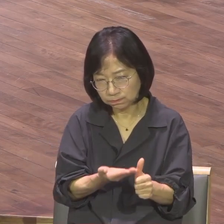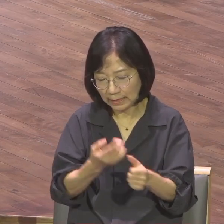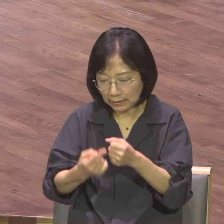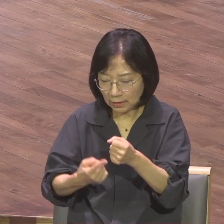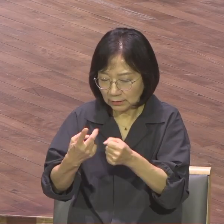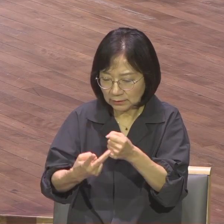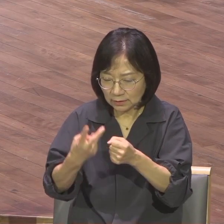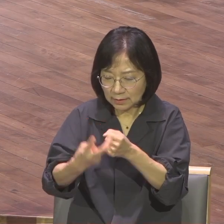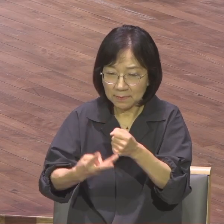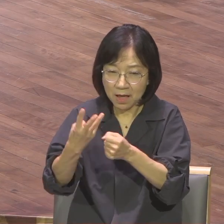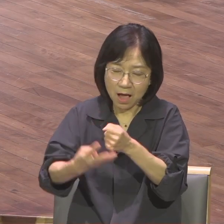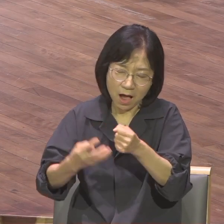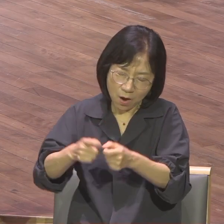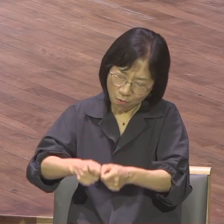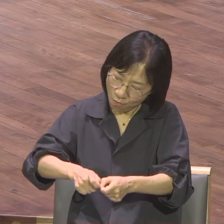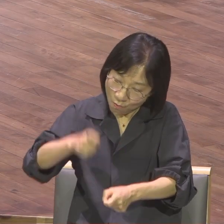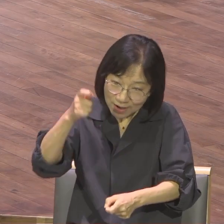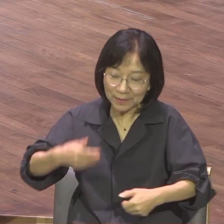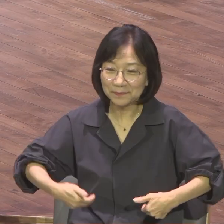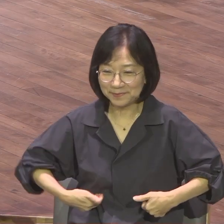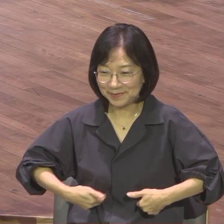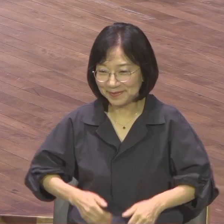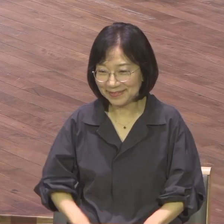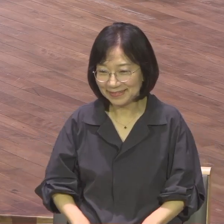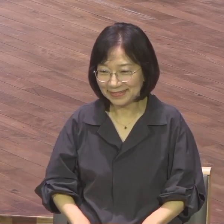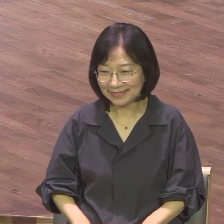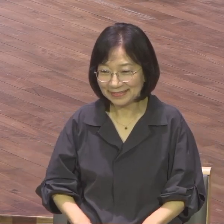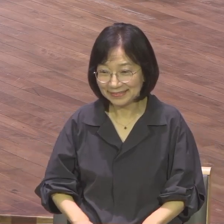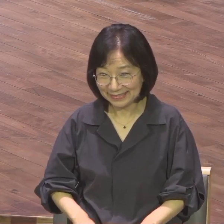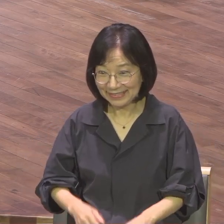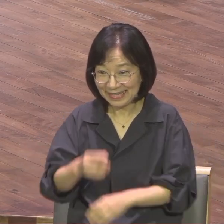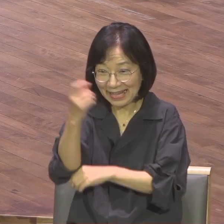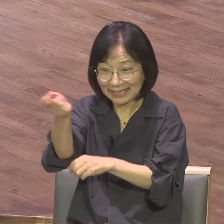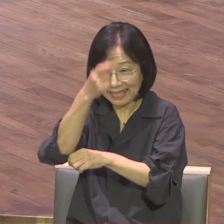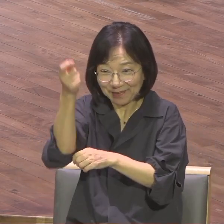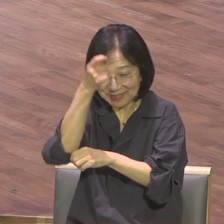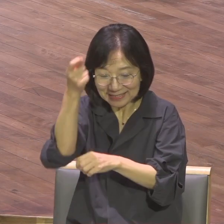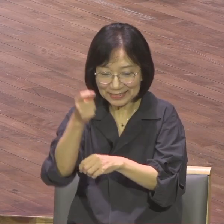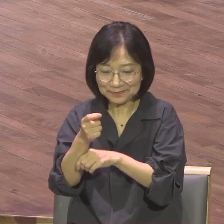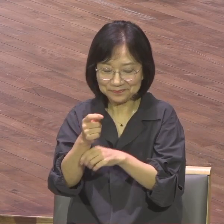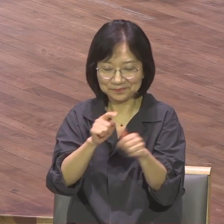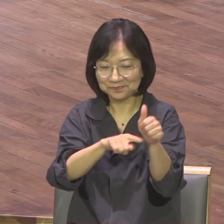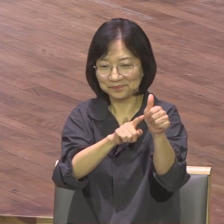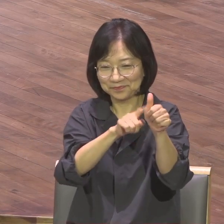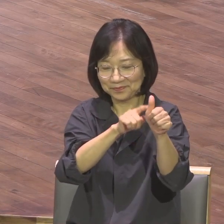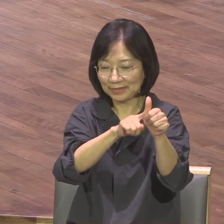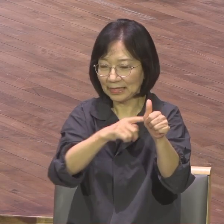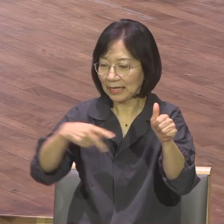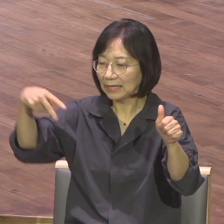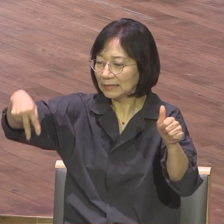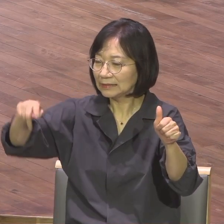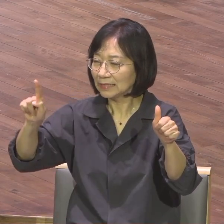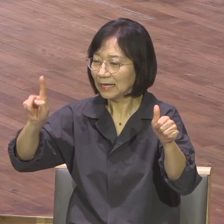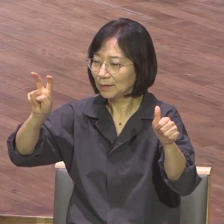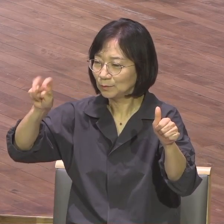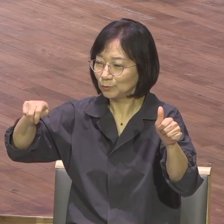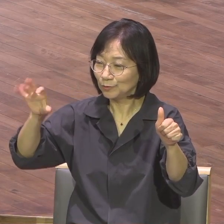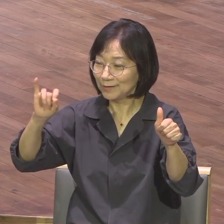다윗이 기름붐을 받는 것은 순간이었습니다. 사월이 와서 머리, 사모일이 와서 머리에 기름붓는 거 그거 뭐 몇 분